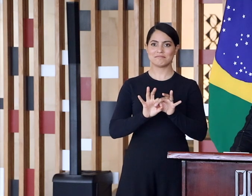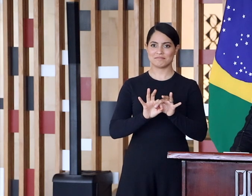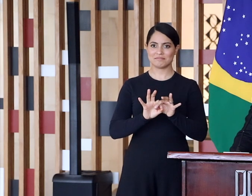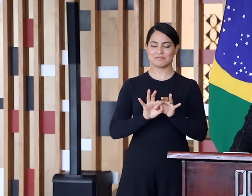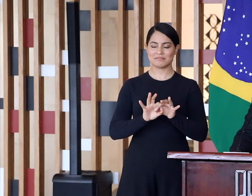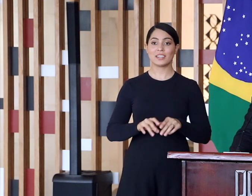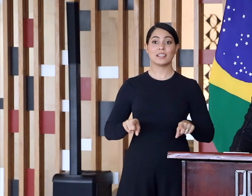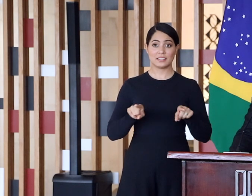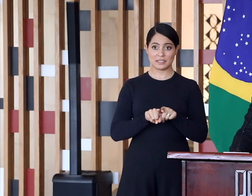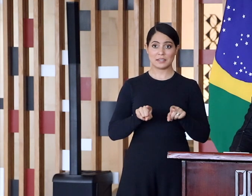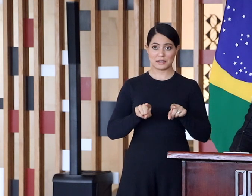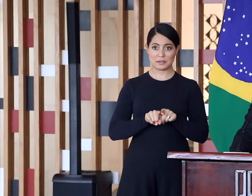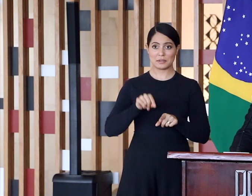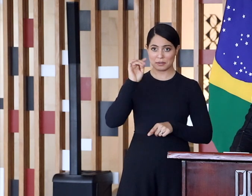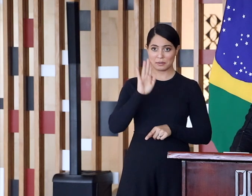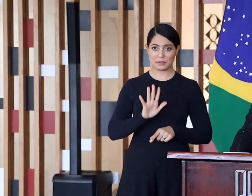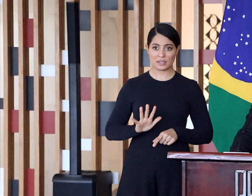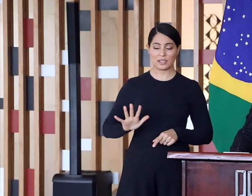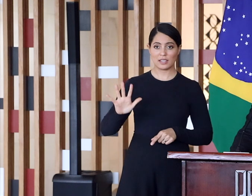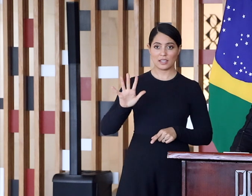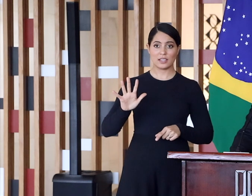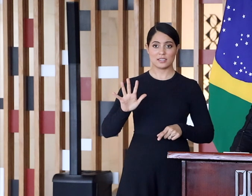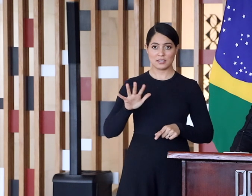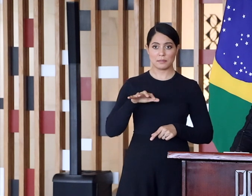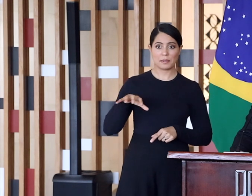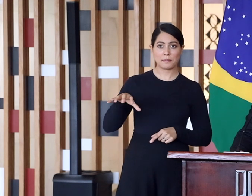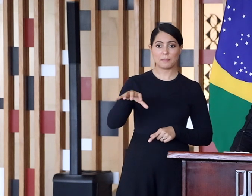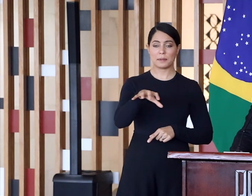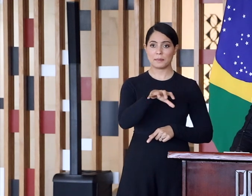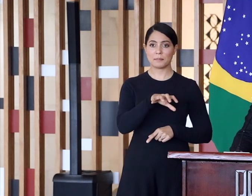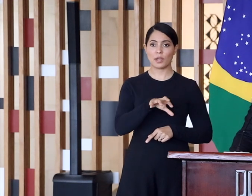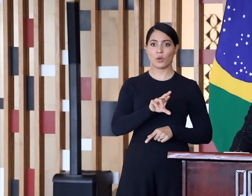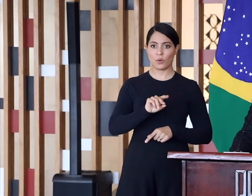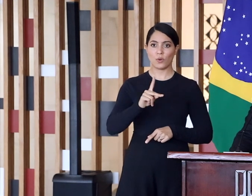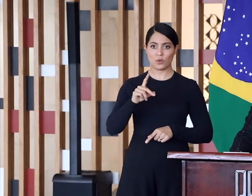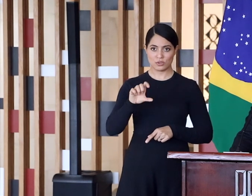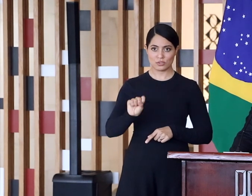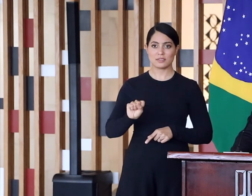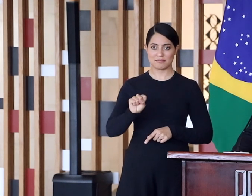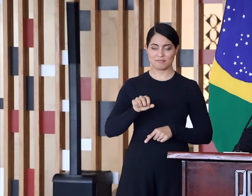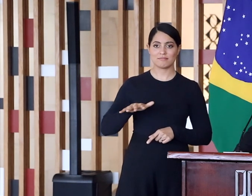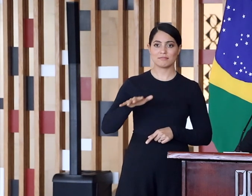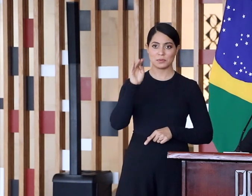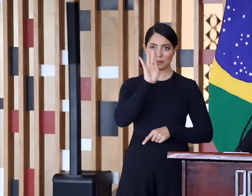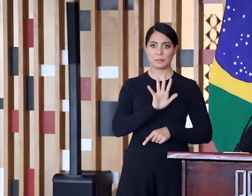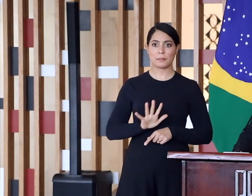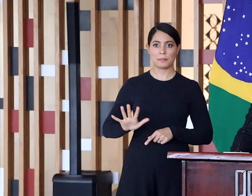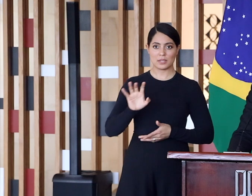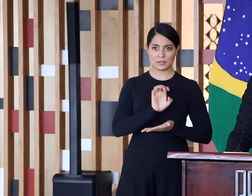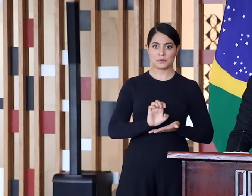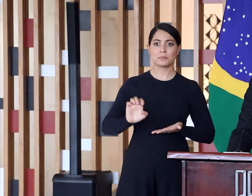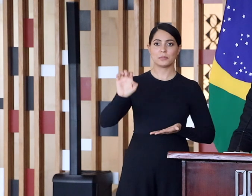Natural Stone é uma iniciativa dos exportadores do setor de rochas ornamentais brasileiros, que, ao longo do ano